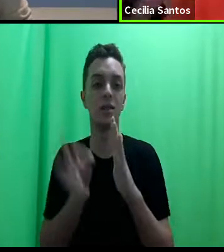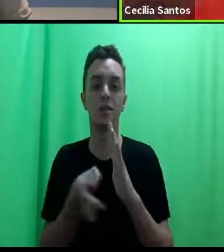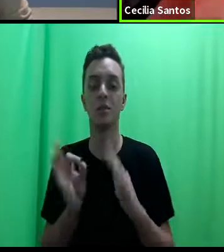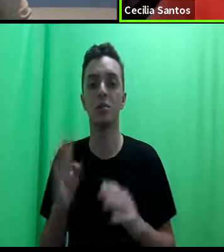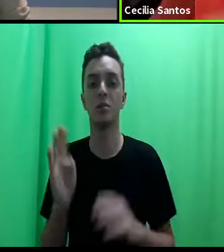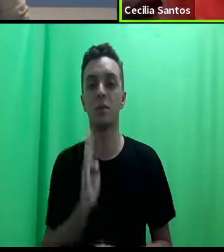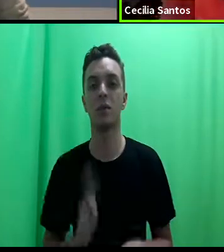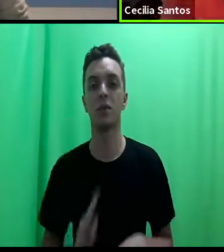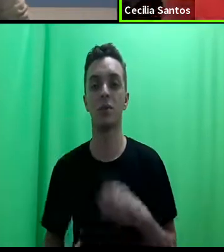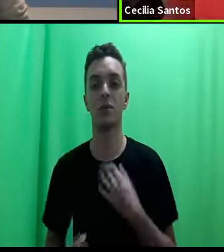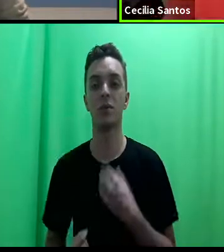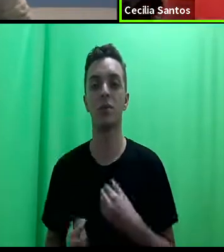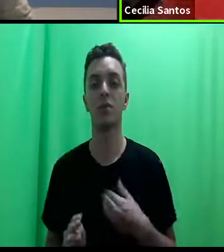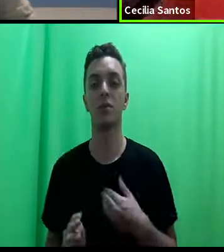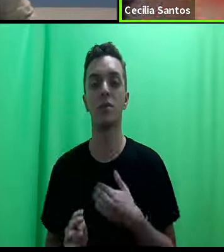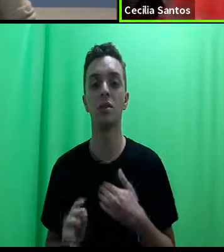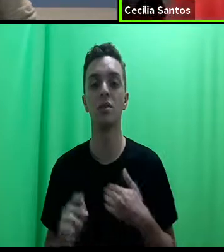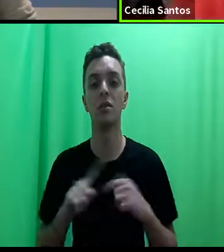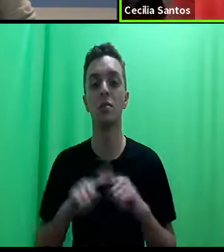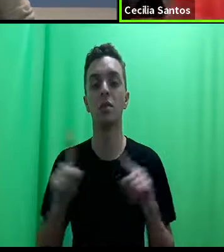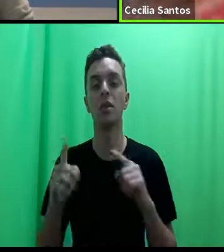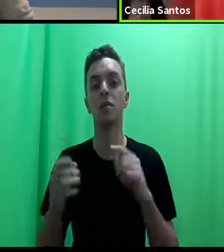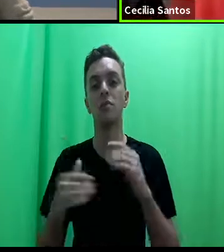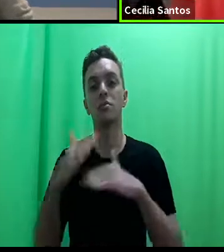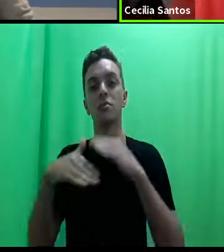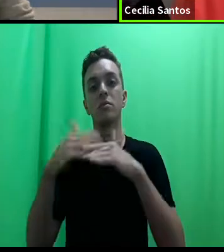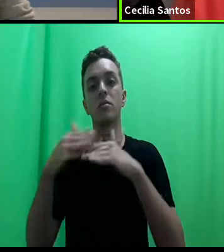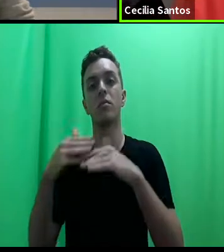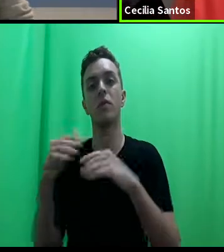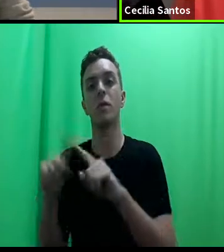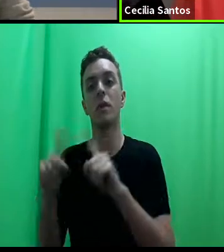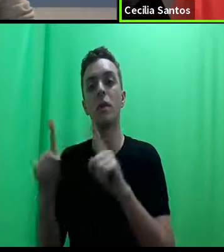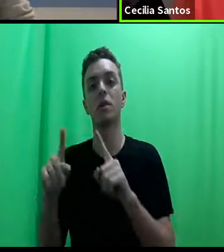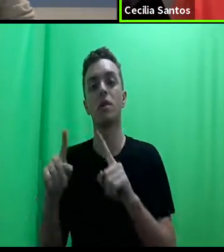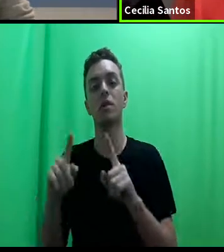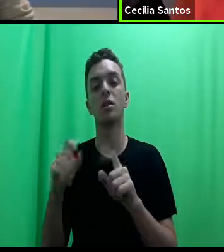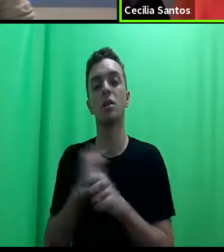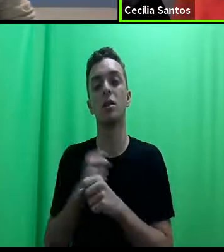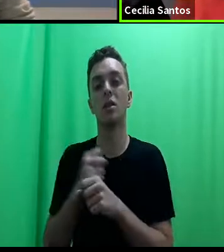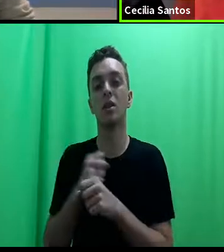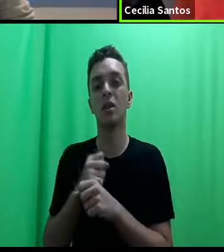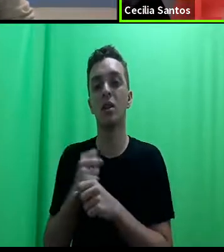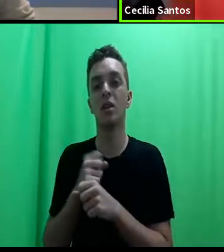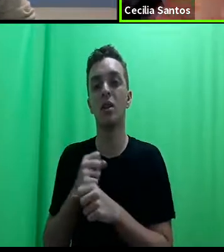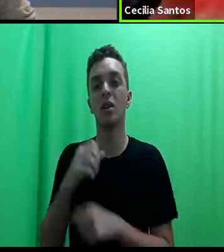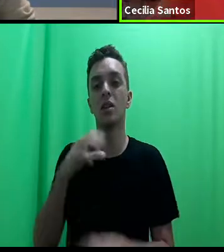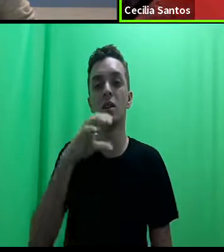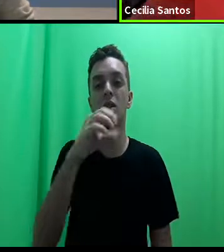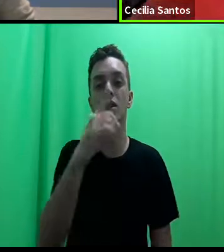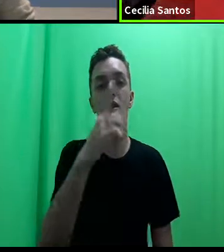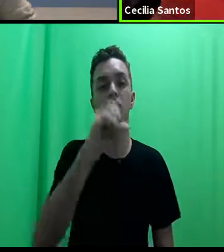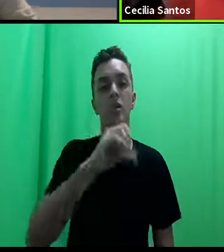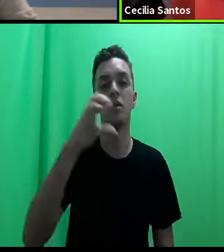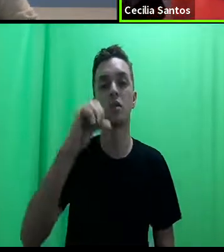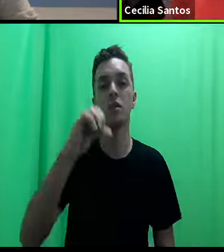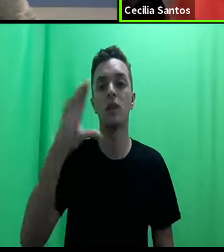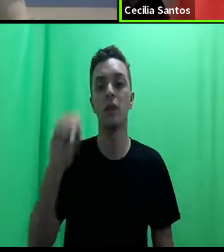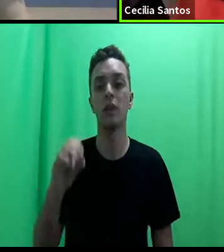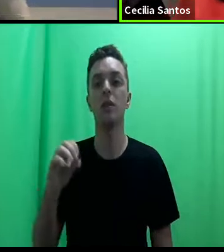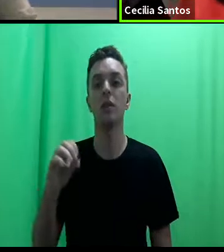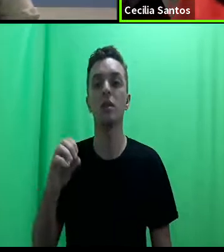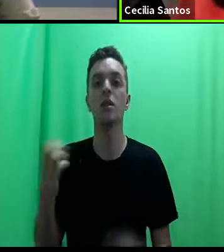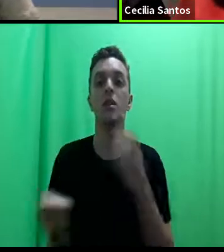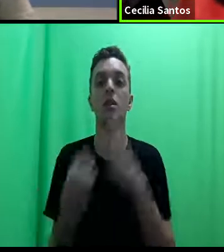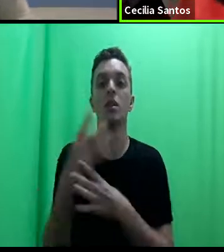Brasil, elas vão ser levadas ao Brasil a partir dos anos 90, quando a gente tem essas clínicas,